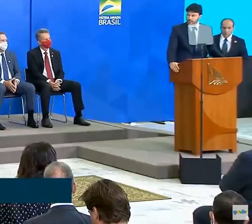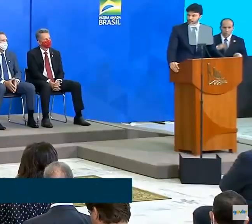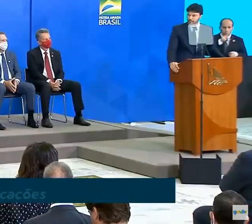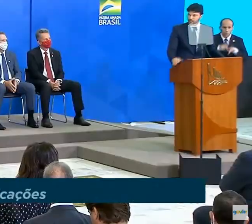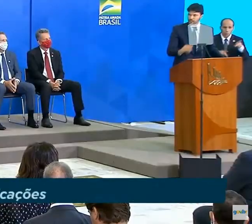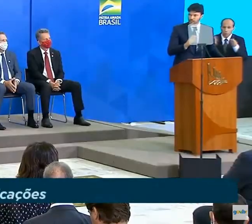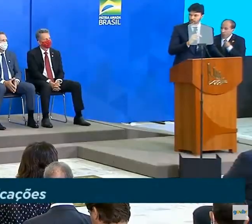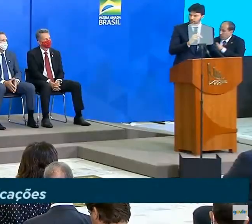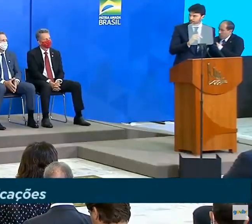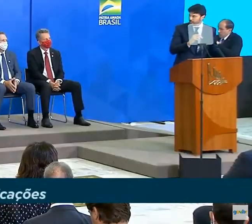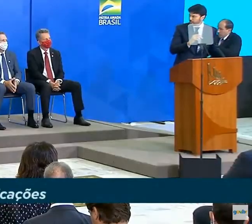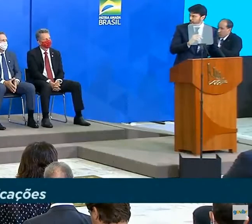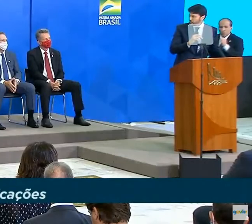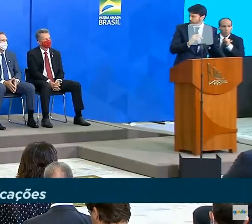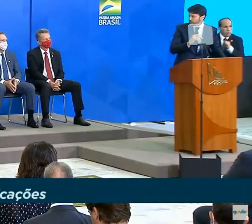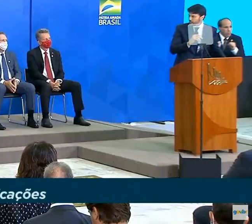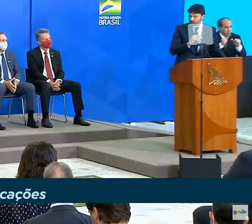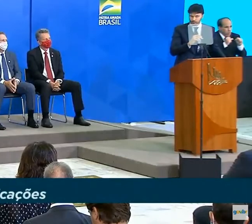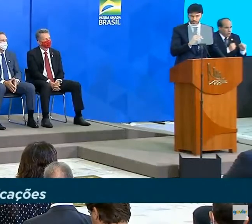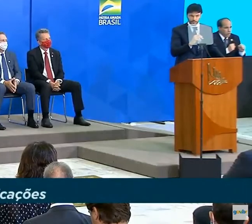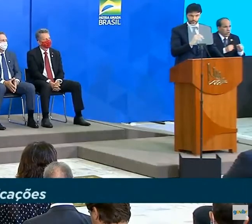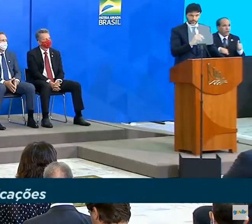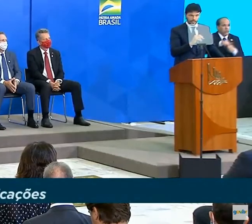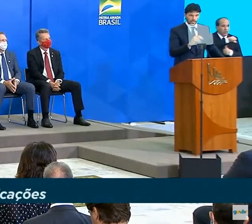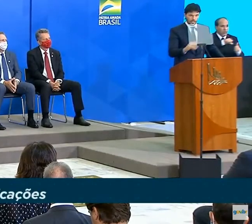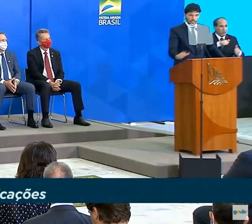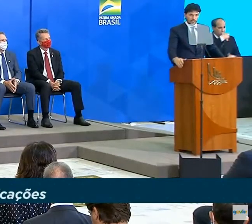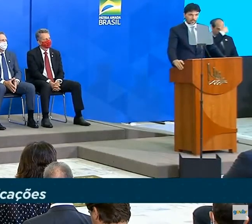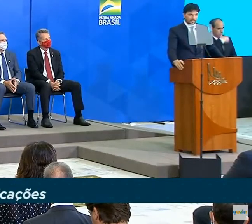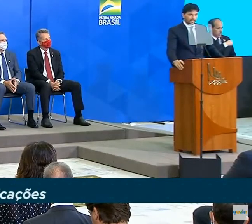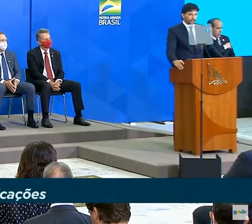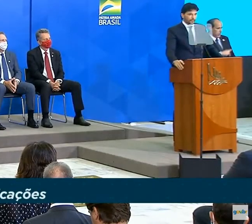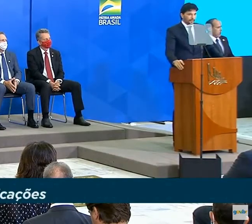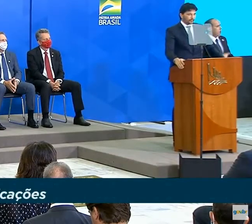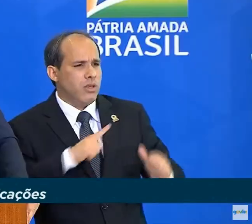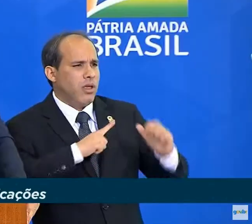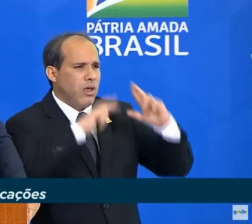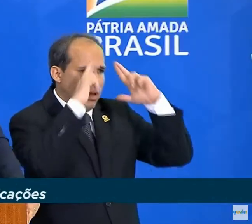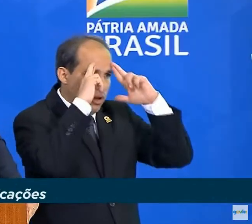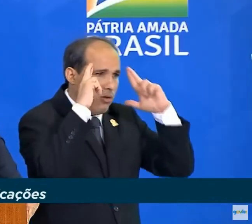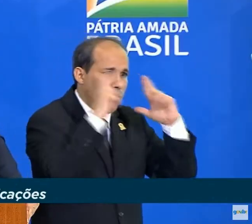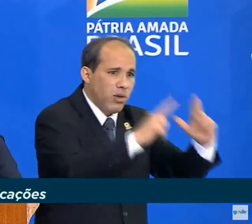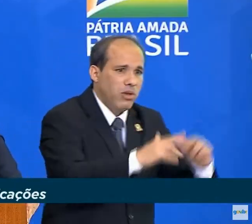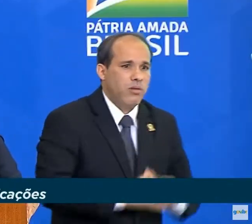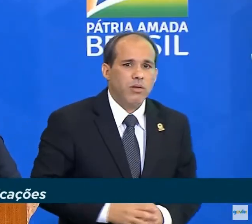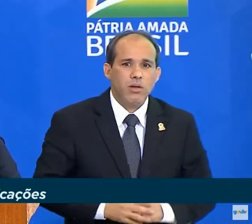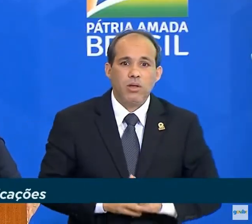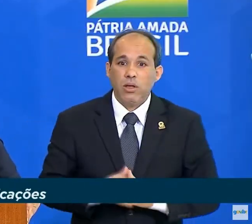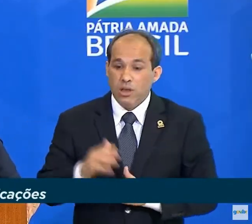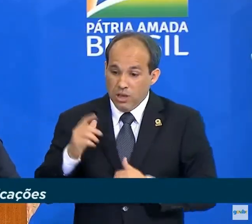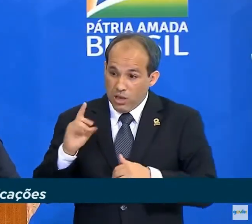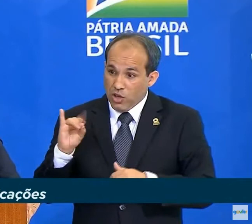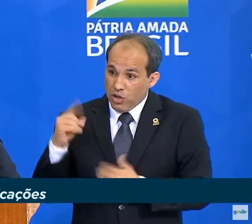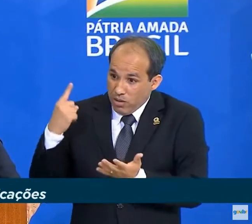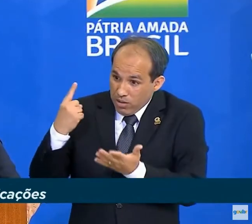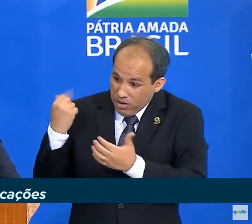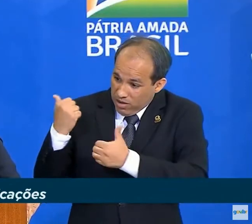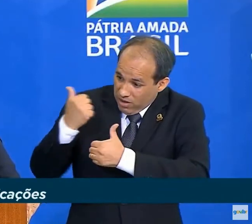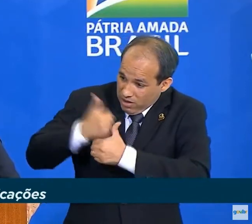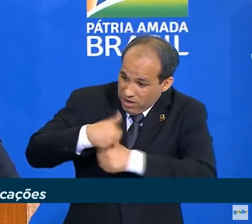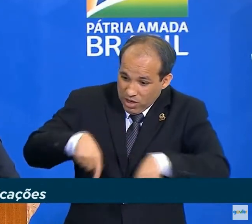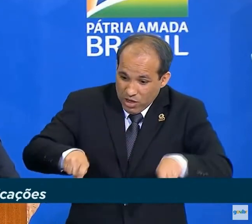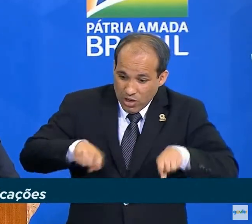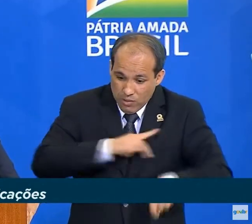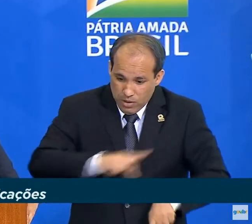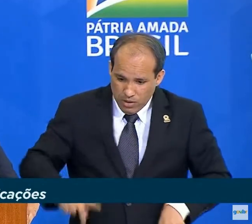e o senhor retribui com respeito. Desde o primeiro dia de governo, o presidente tem sido fiel às